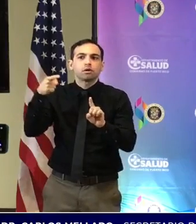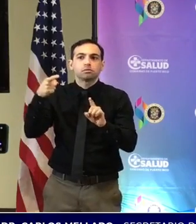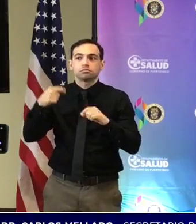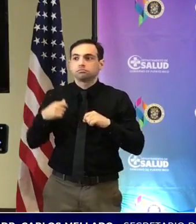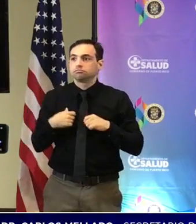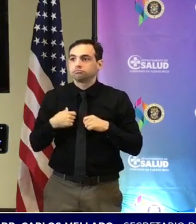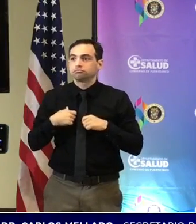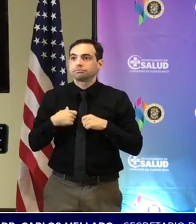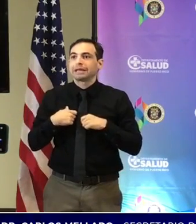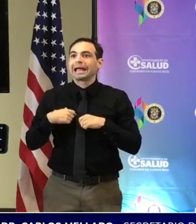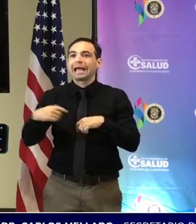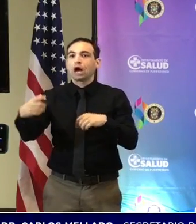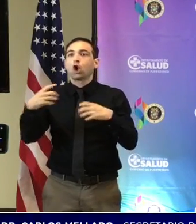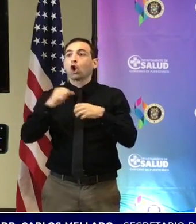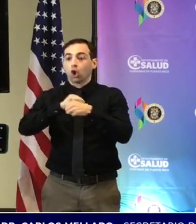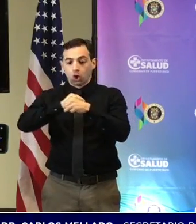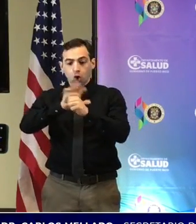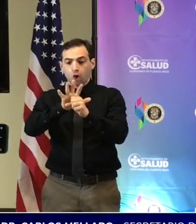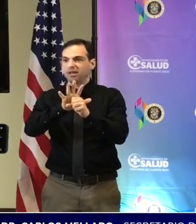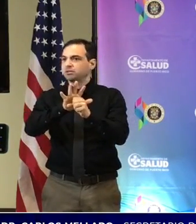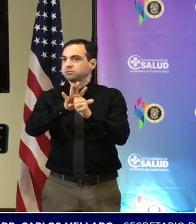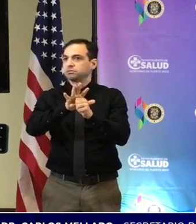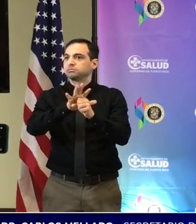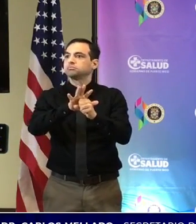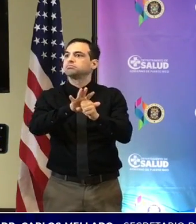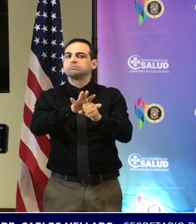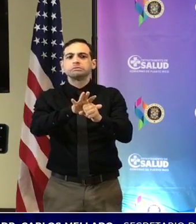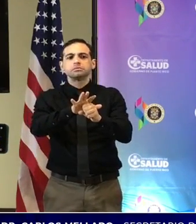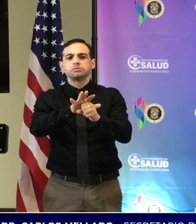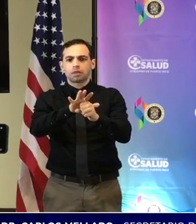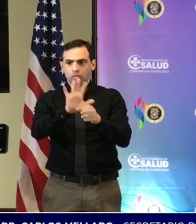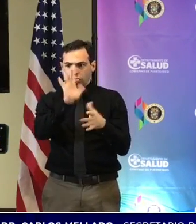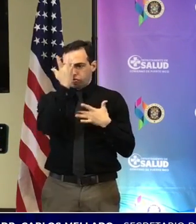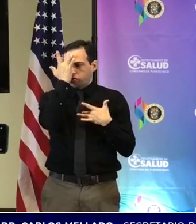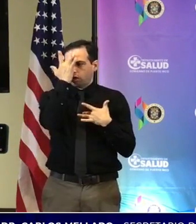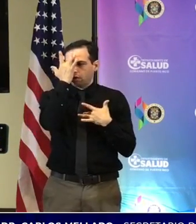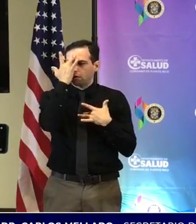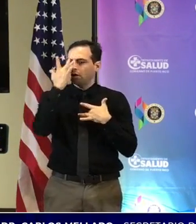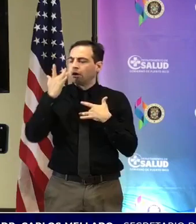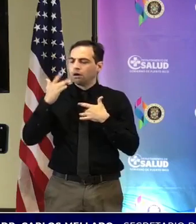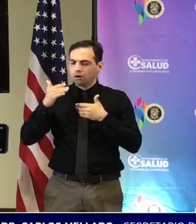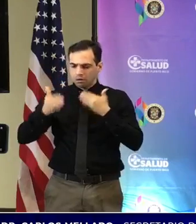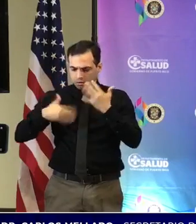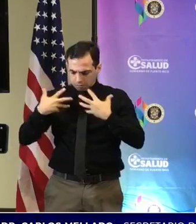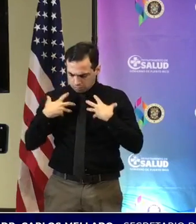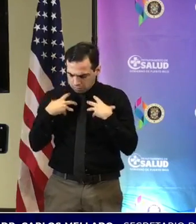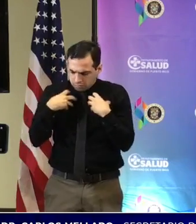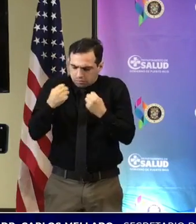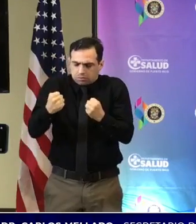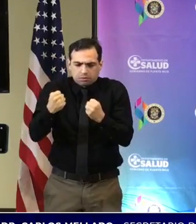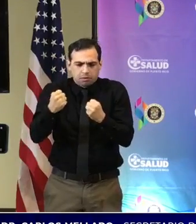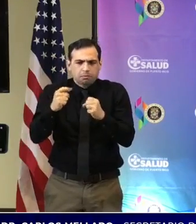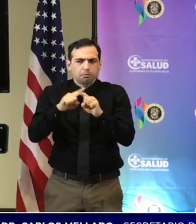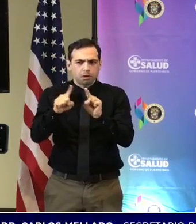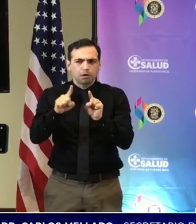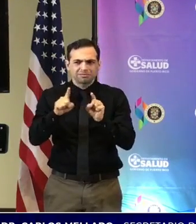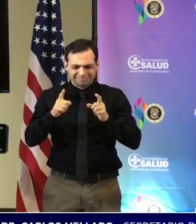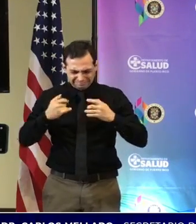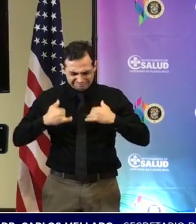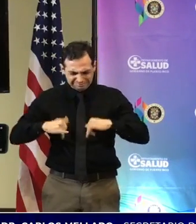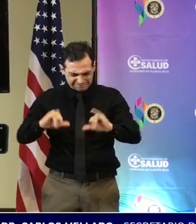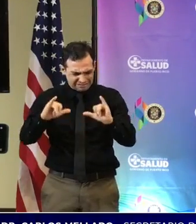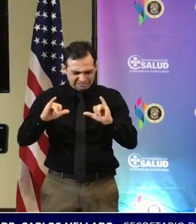son los efectos a largo plazo que pudieron ocasionar el COVID, ¿verdad? Ya hay varias secuelas